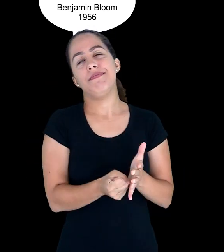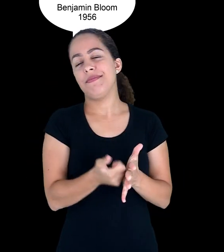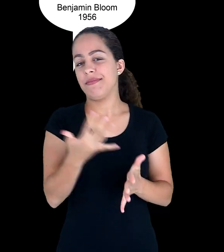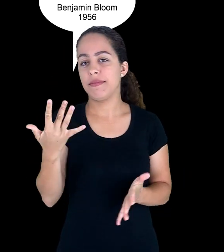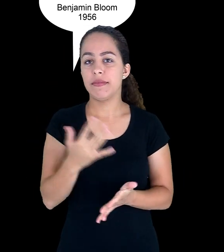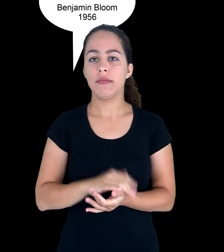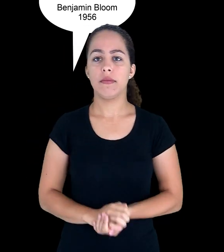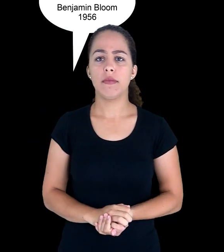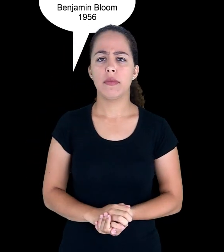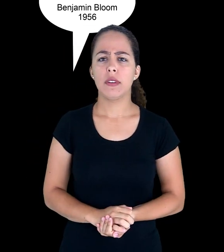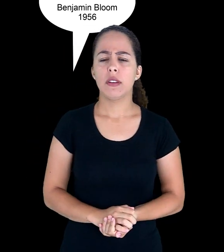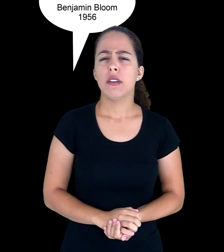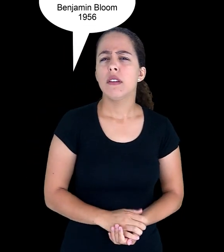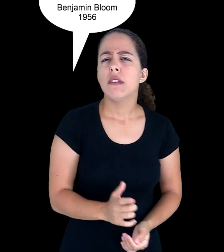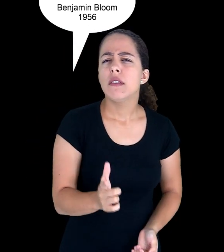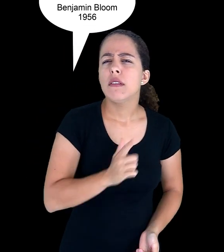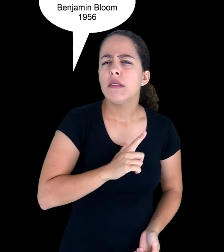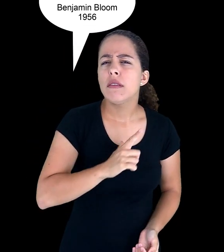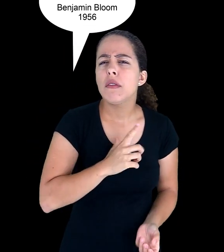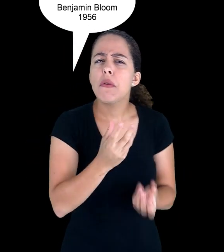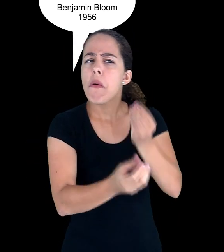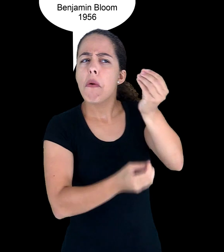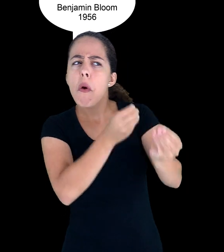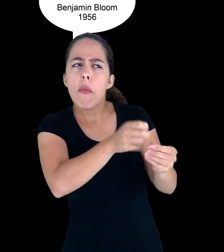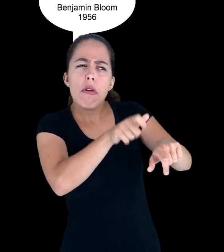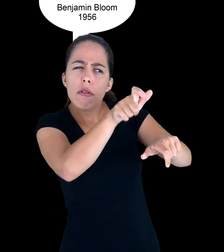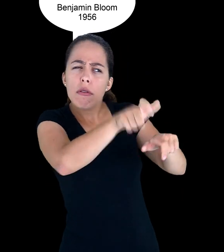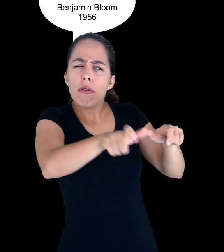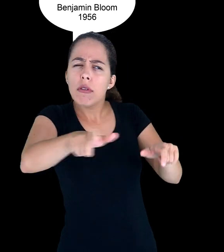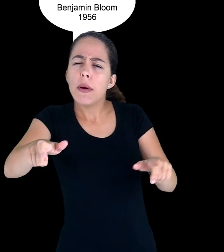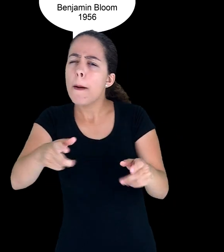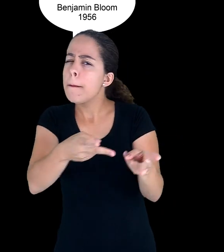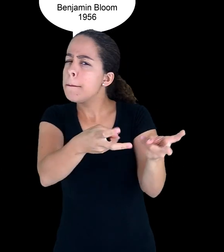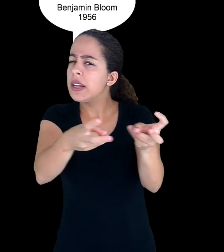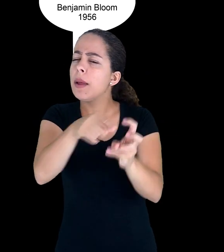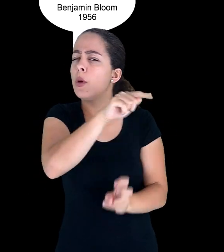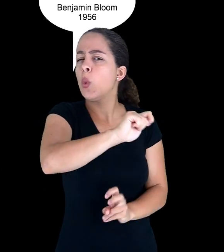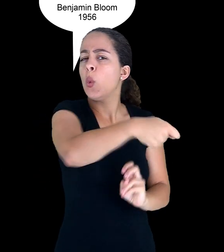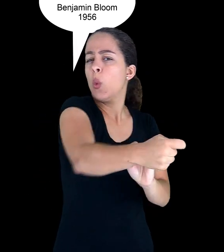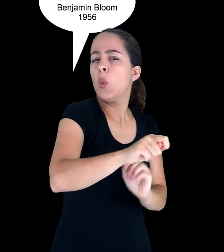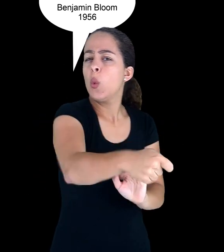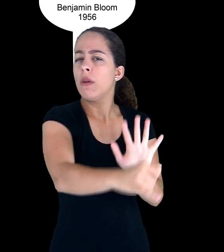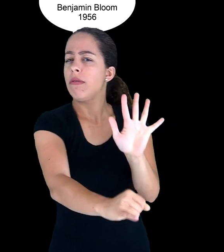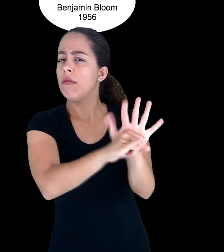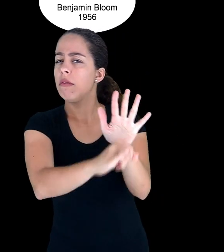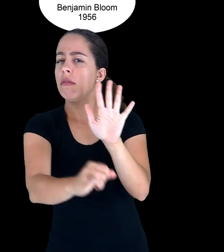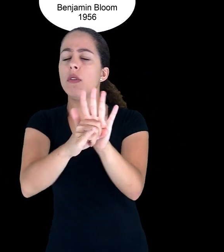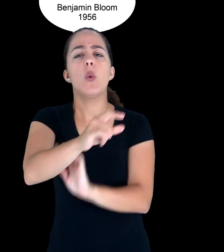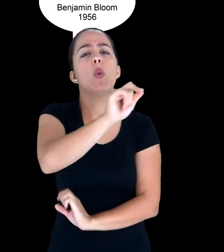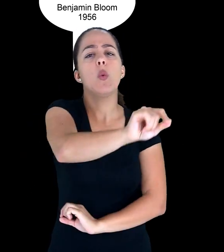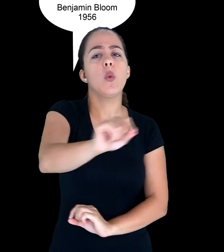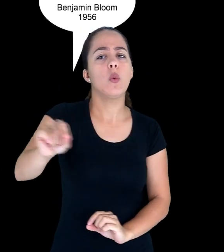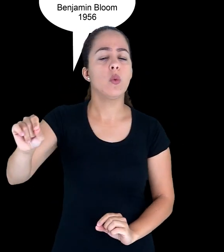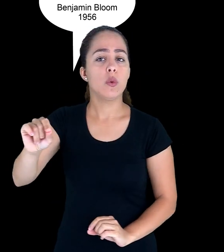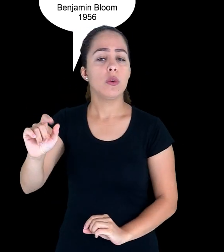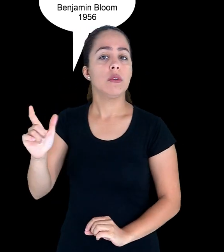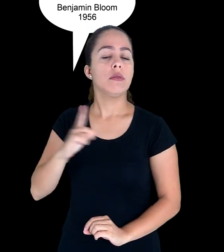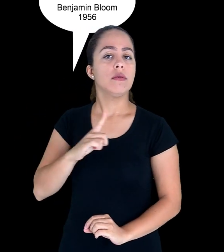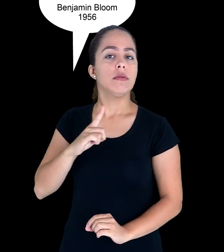taxonomia de Bloom propõe? A progressão em níveis numa hierarquia da aprendizagem, sempre do inferior